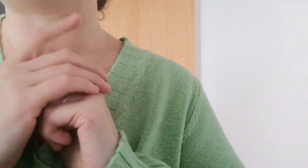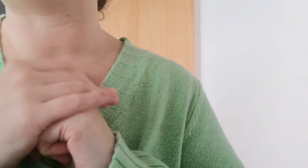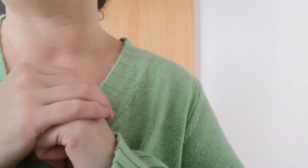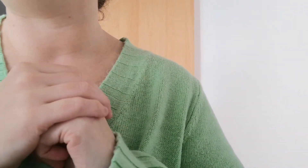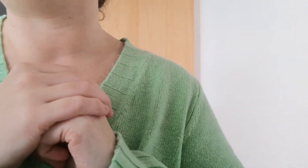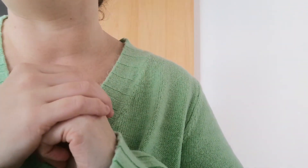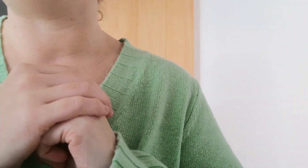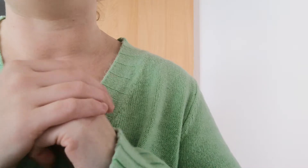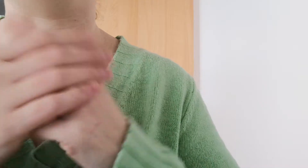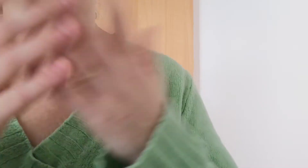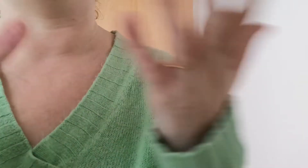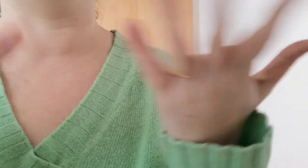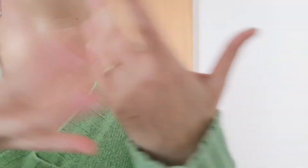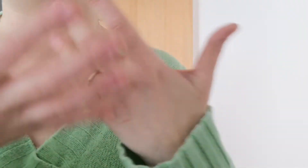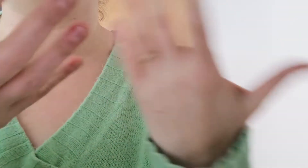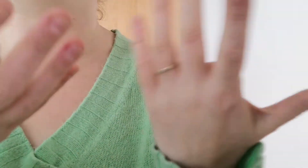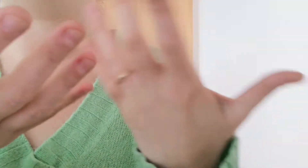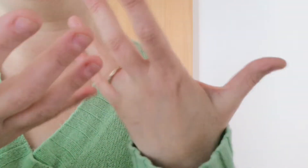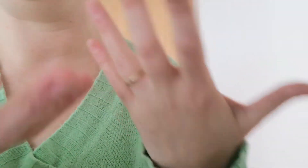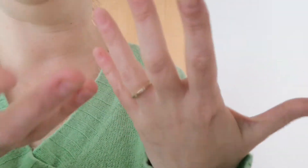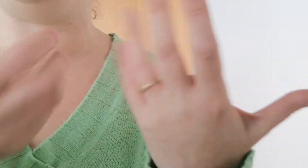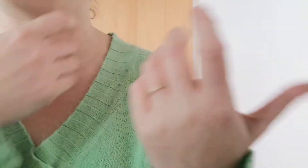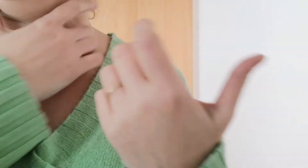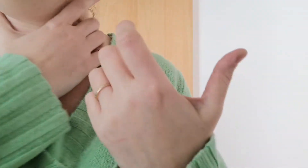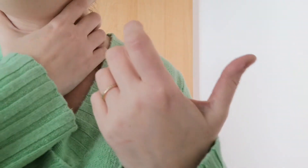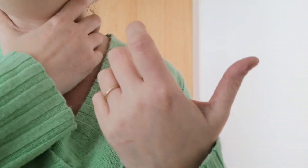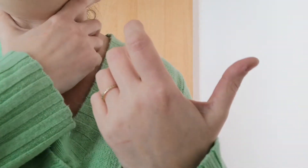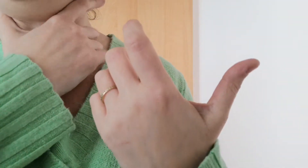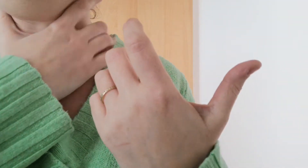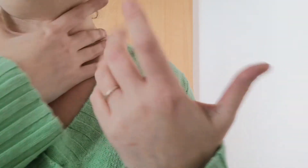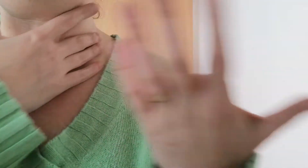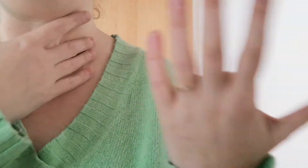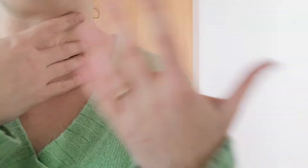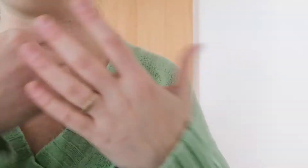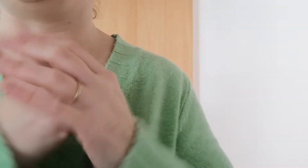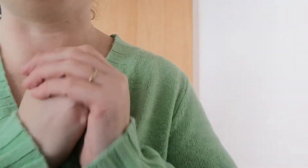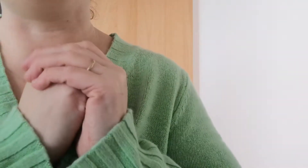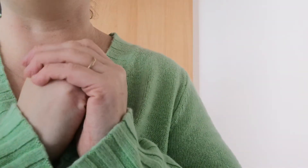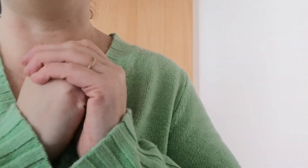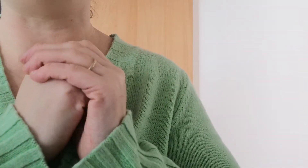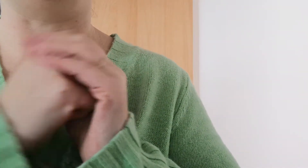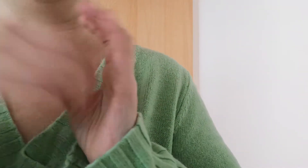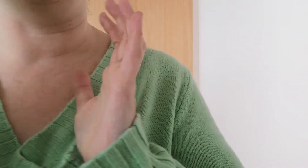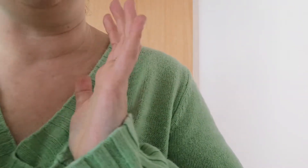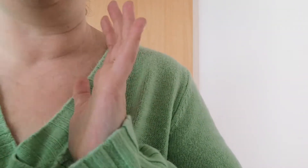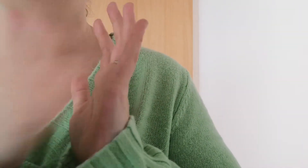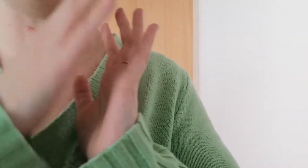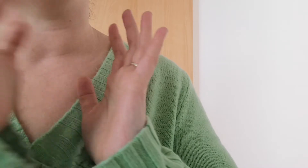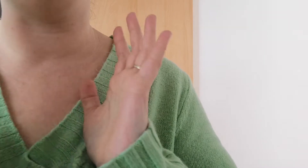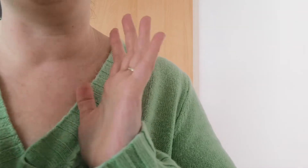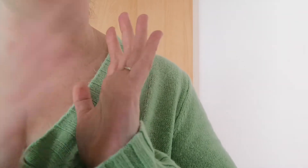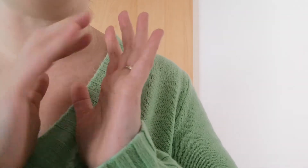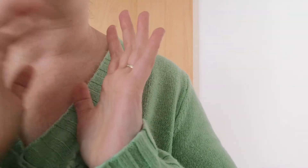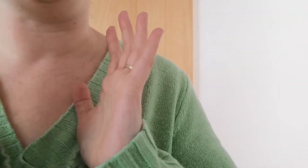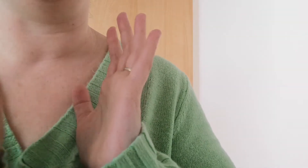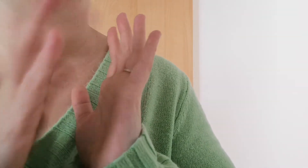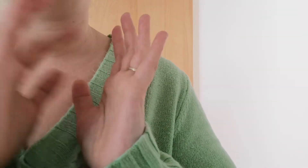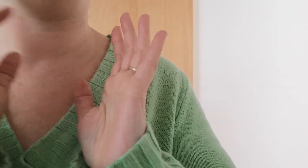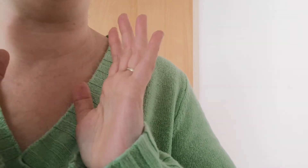de bâtiments qui nous servent vous allez me dire rien hormis de stocker donc on va tout vider tout refaire toiture